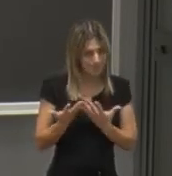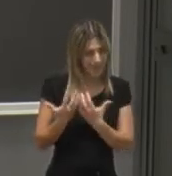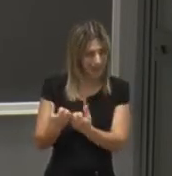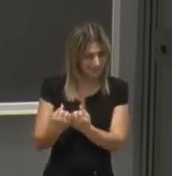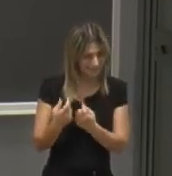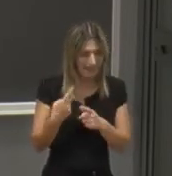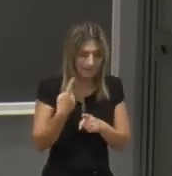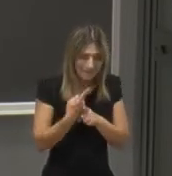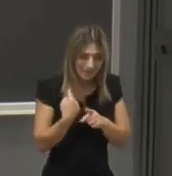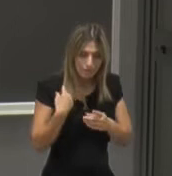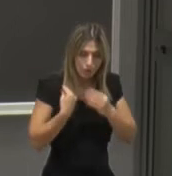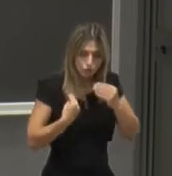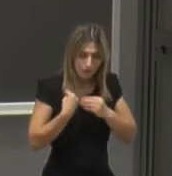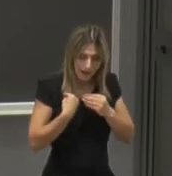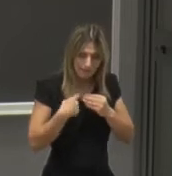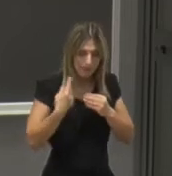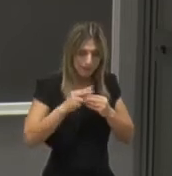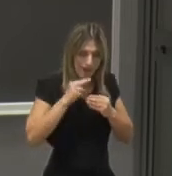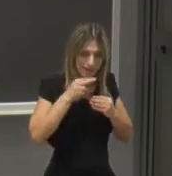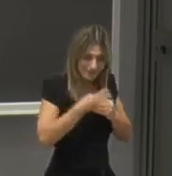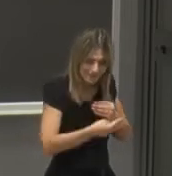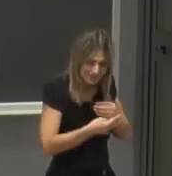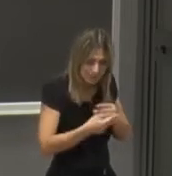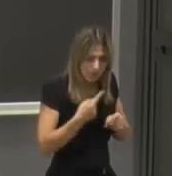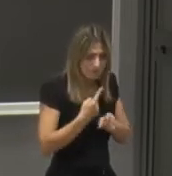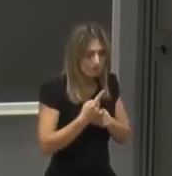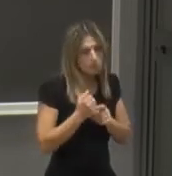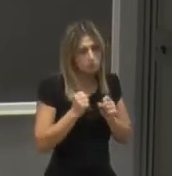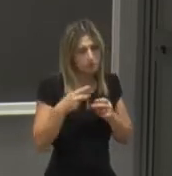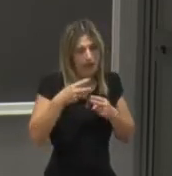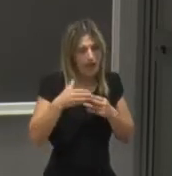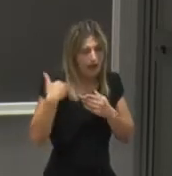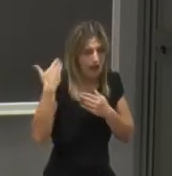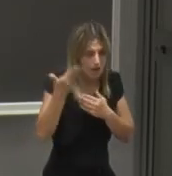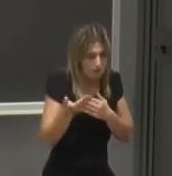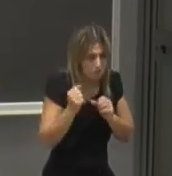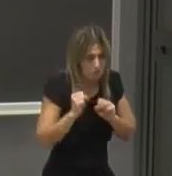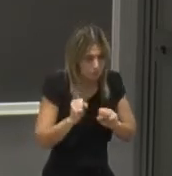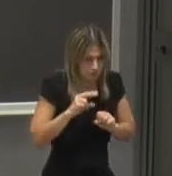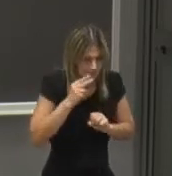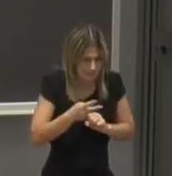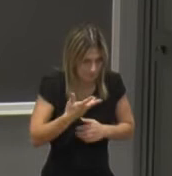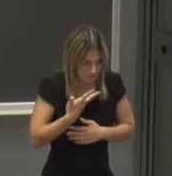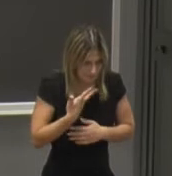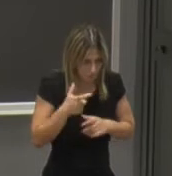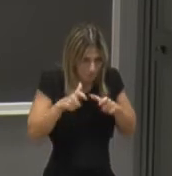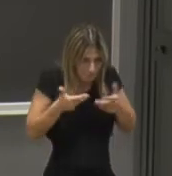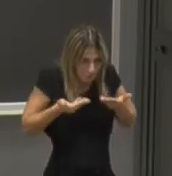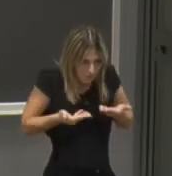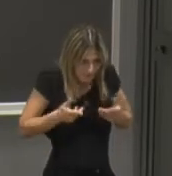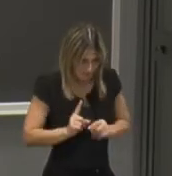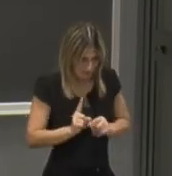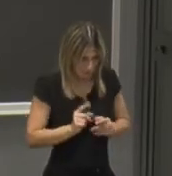anche domande le cui risposte possono avere un impatto fra qualche anno e in